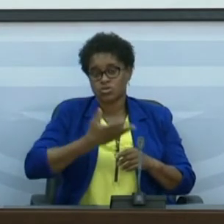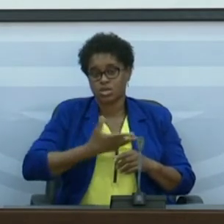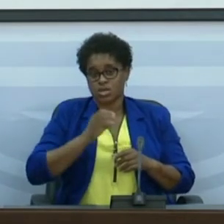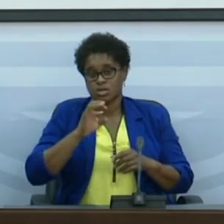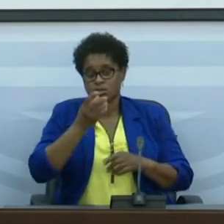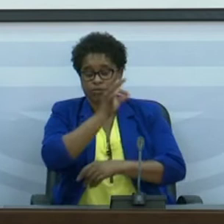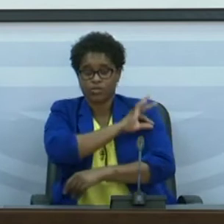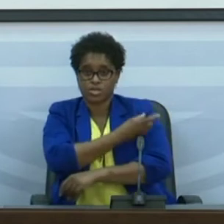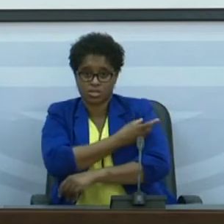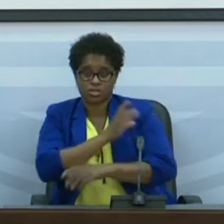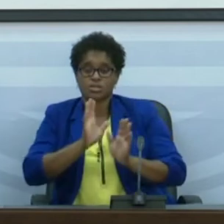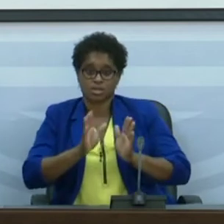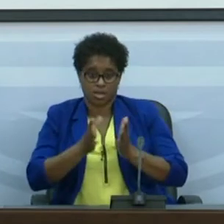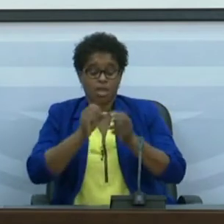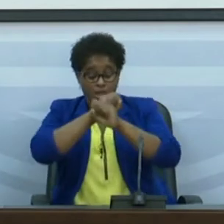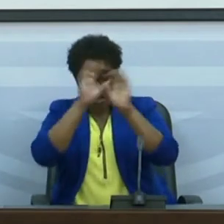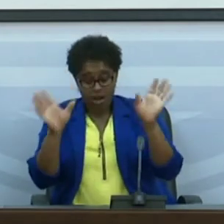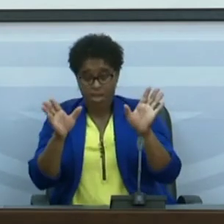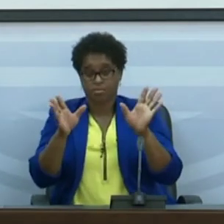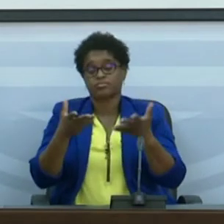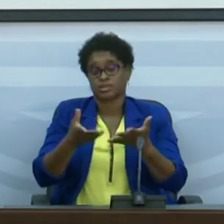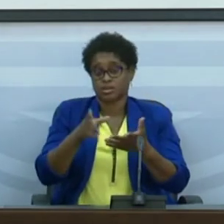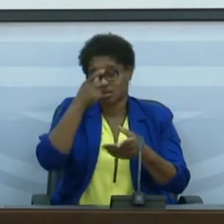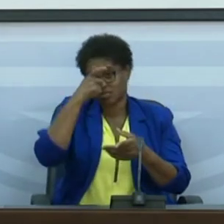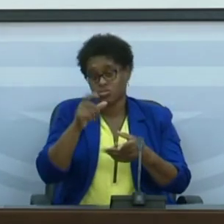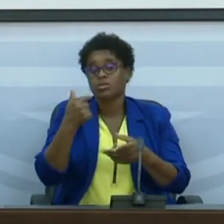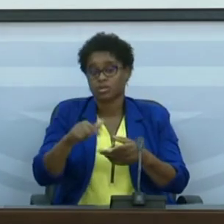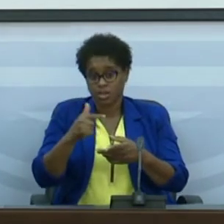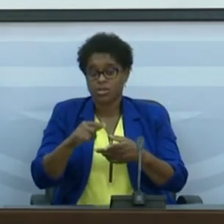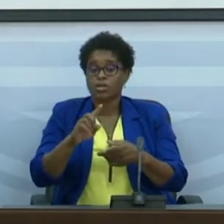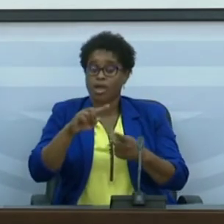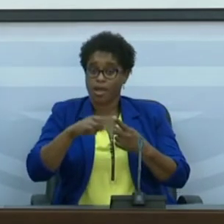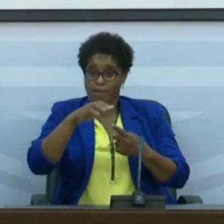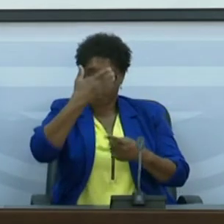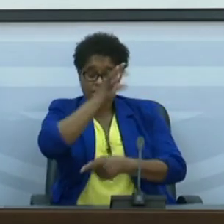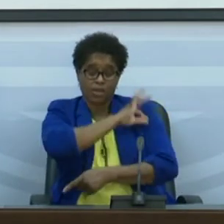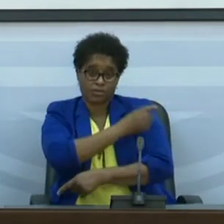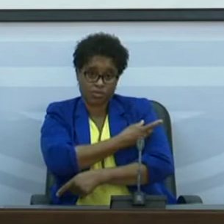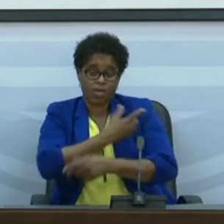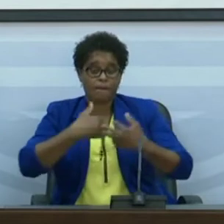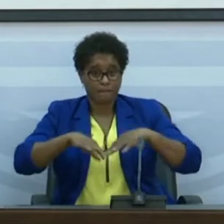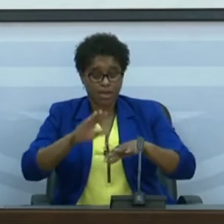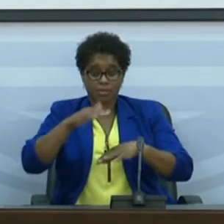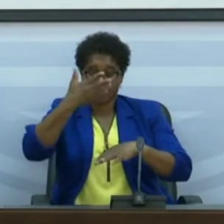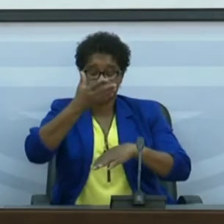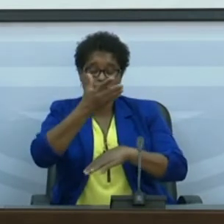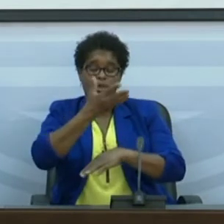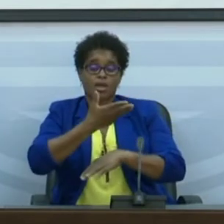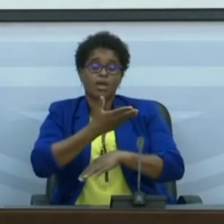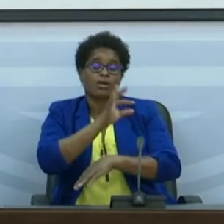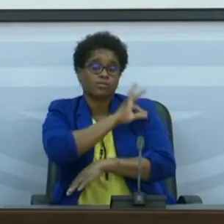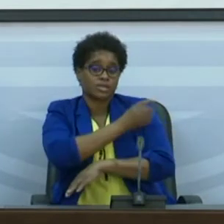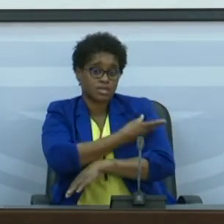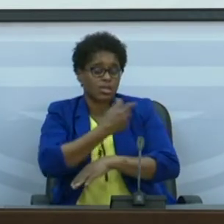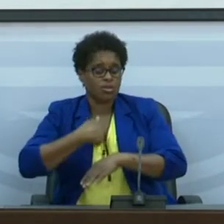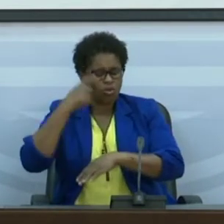claro que depende da pessoa ter tomado a primeira dose, mas para as primeiras doses, eu penso que nós podemos fazer mais, é basta